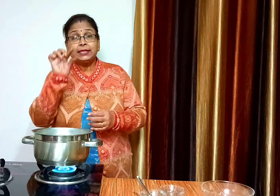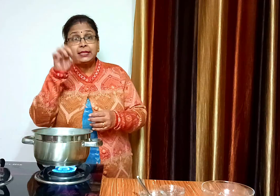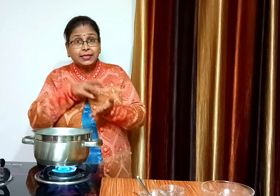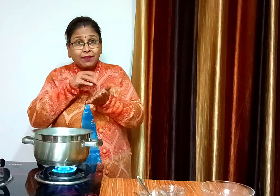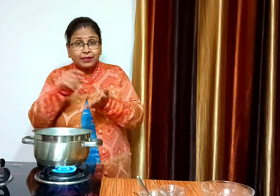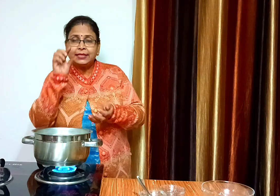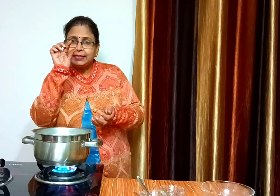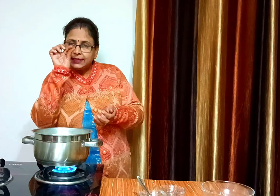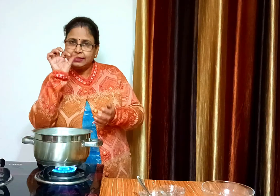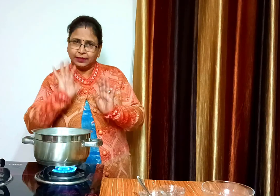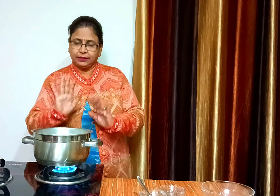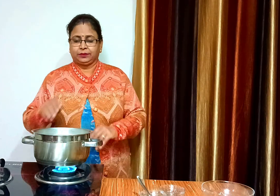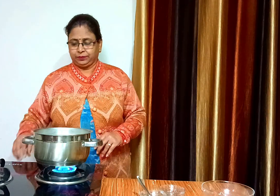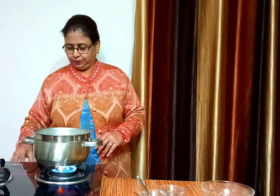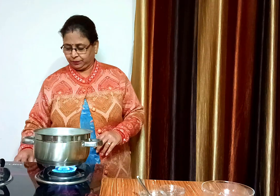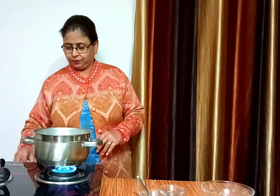अब चावल को थोड़ा पकने देंगे